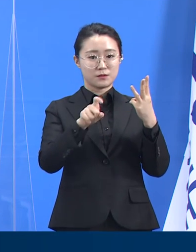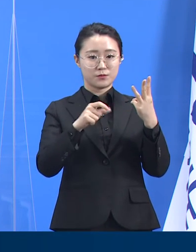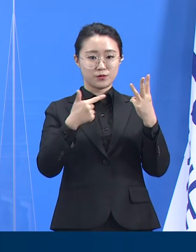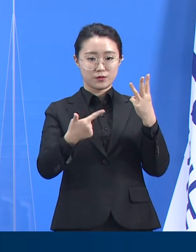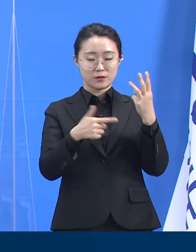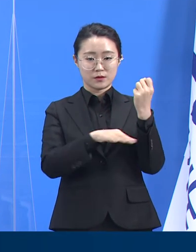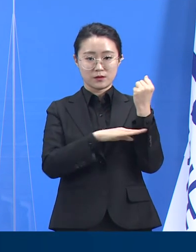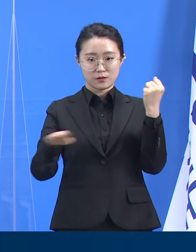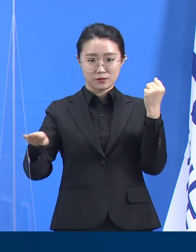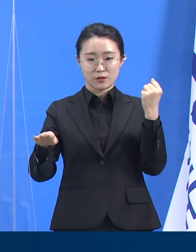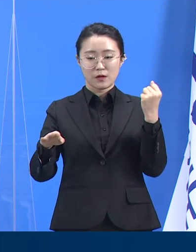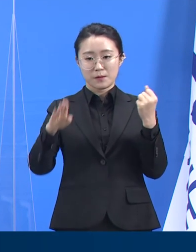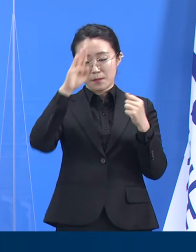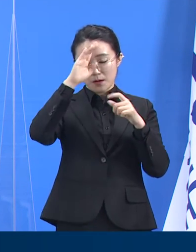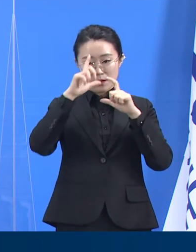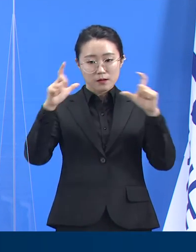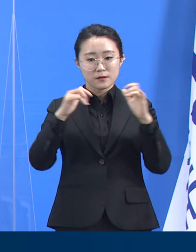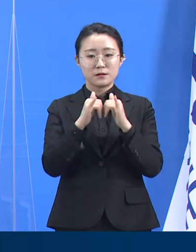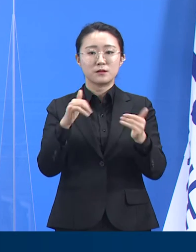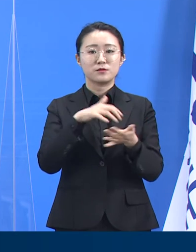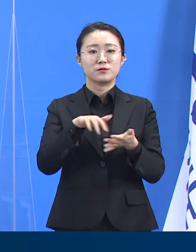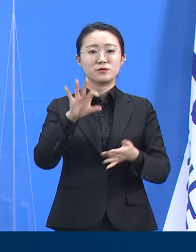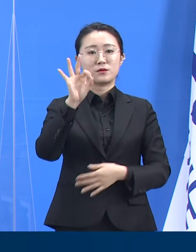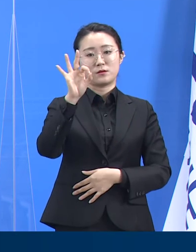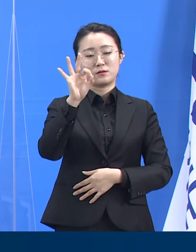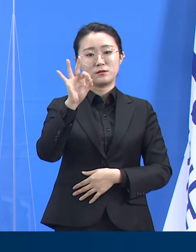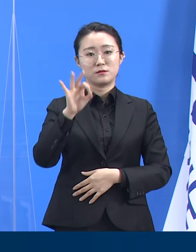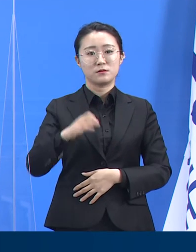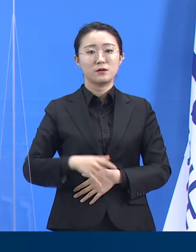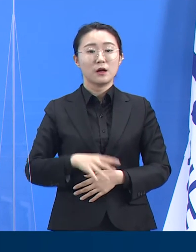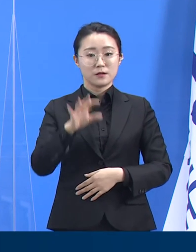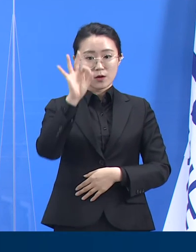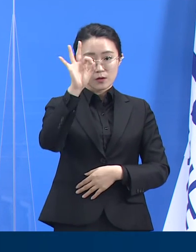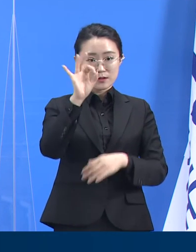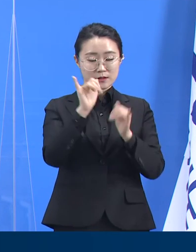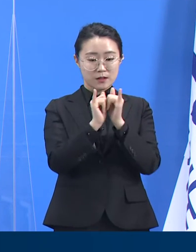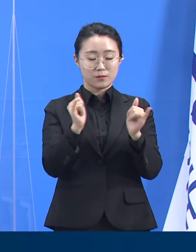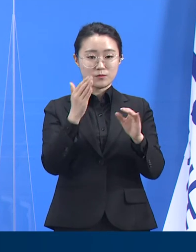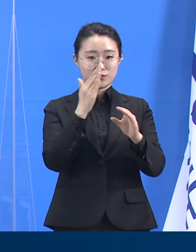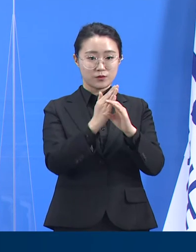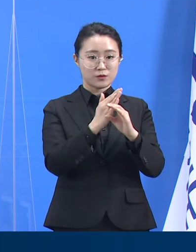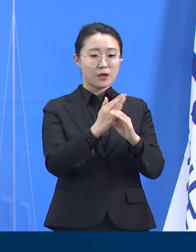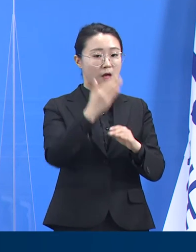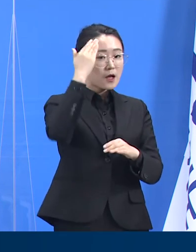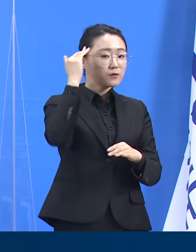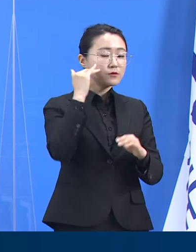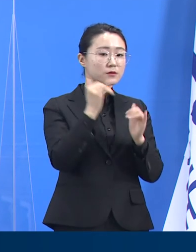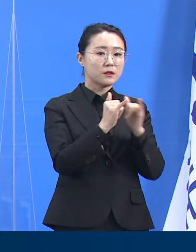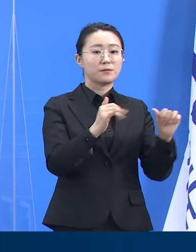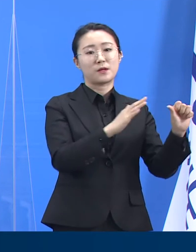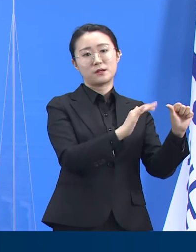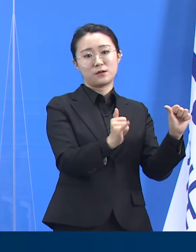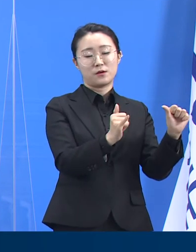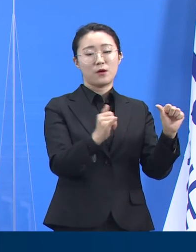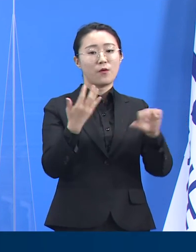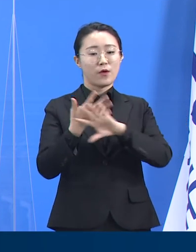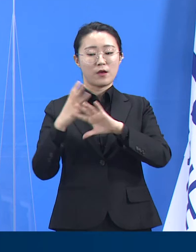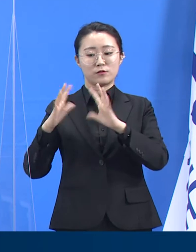10명으로 확인되었습니다. 확진자 10명 중 내국인이 5명, 외국인이 5명입니다.